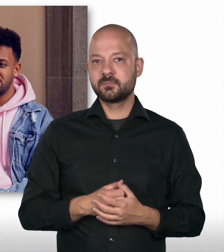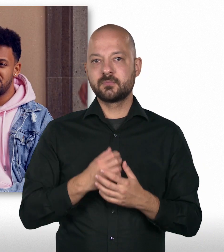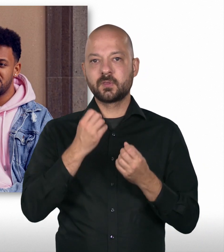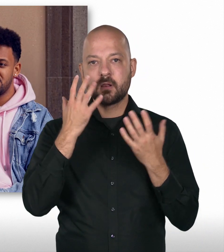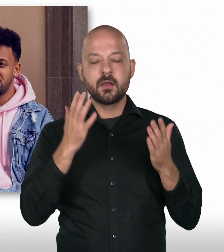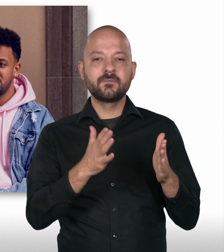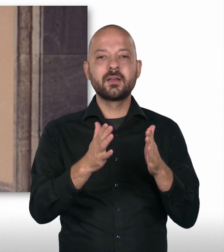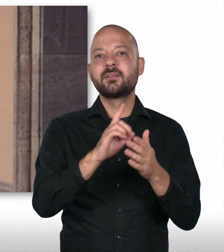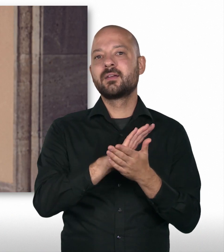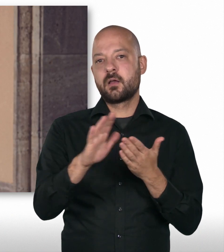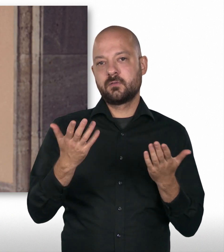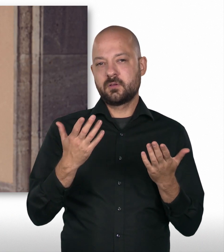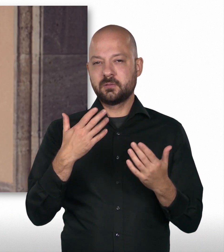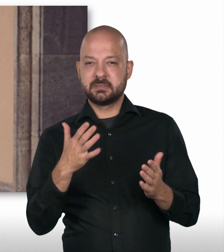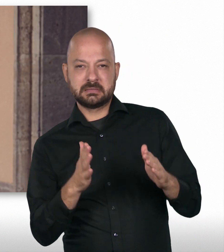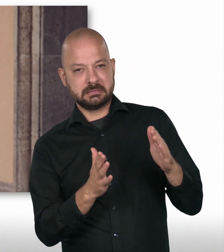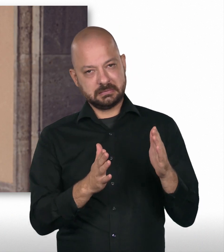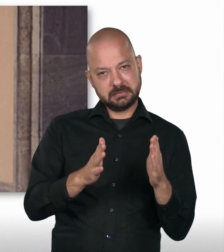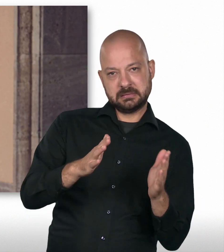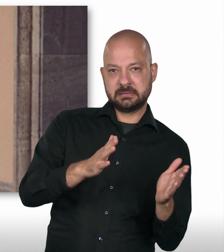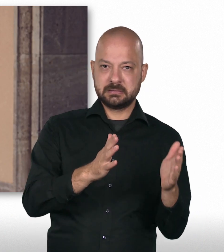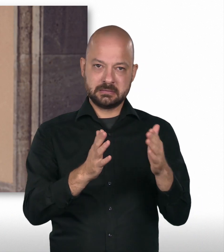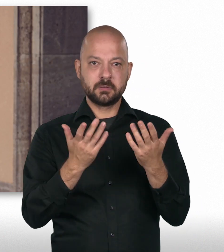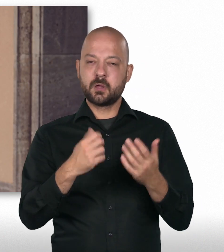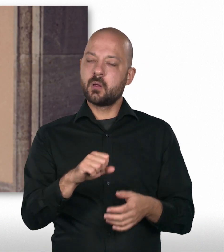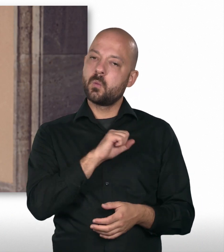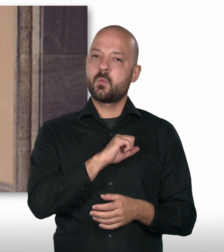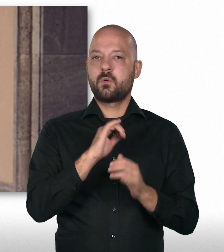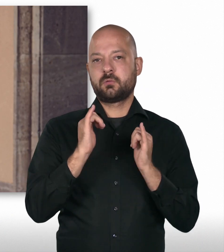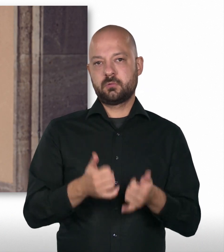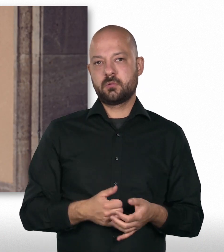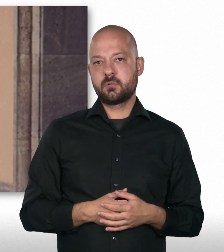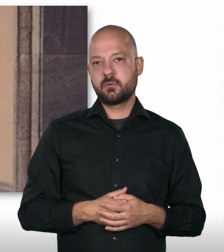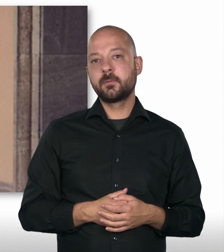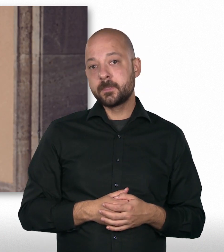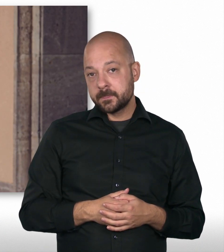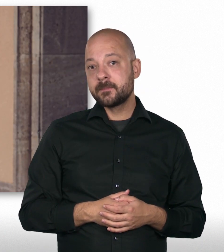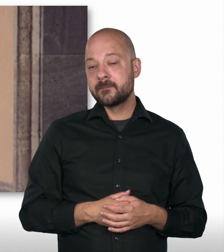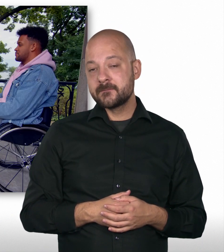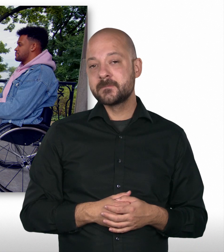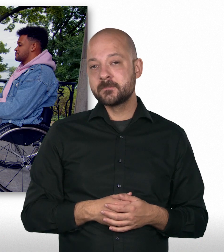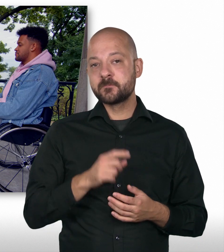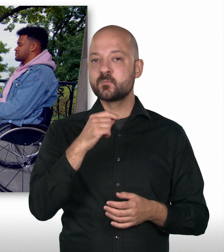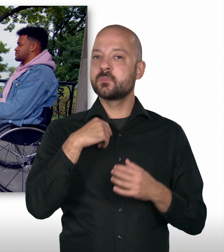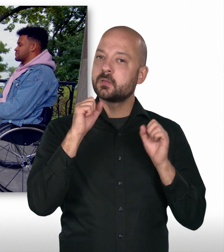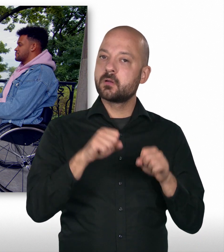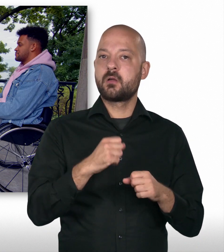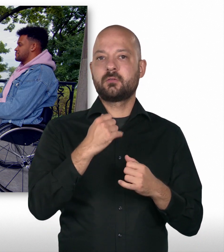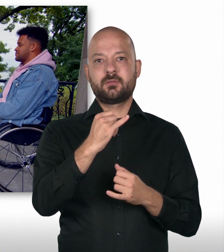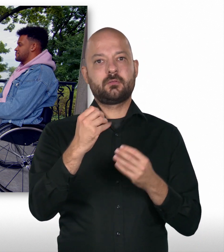dass es geklappt hat. Und das war auch nicht immer ganz einfach. Also das war auch manchmal ein holpriger Weg, aber es hat sich definitiv gelohnt. Das würde ich auch jedem so